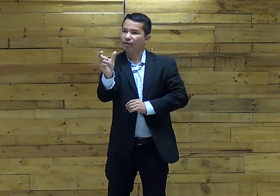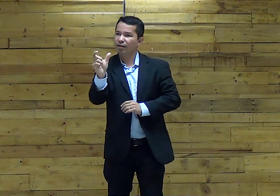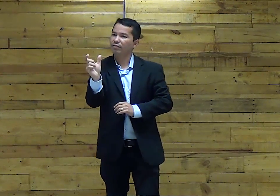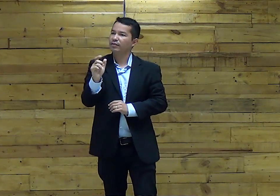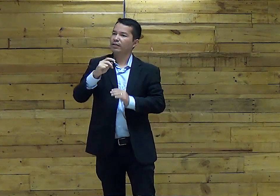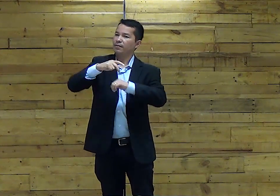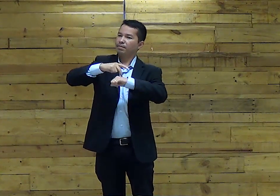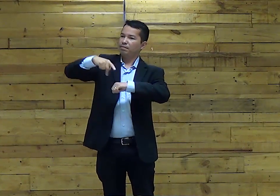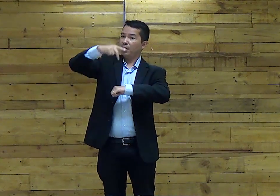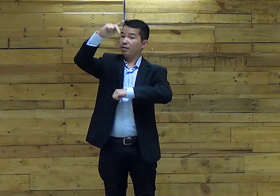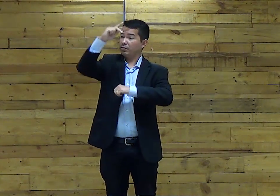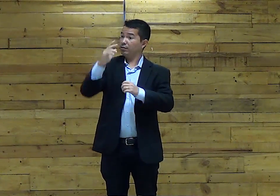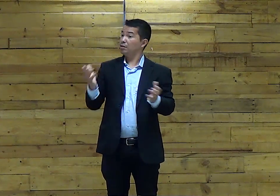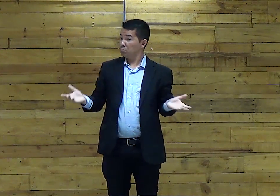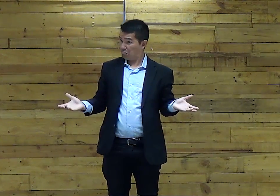Essa palavra Significa